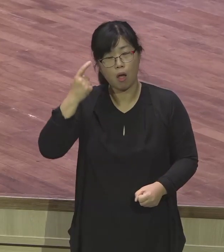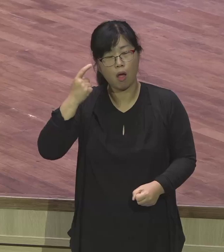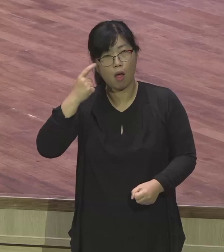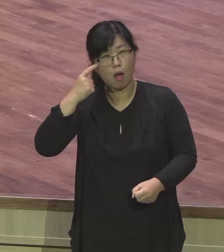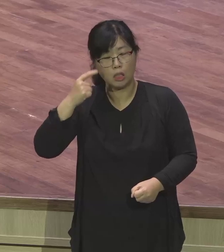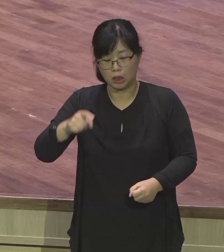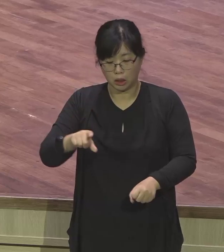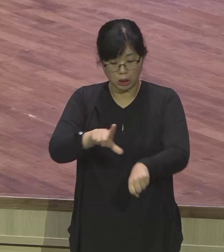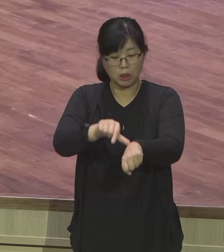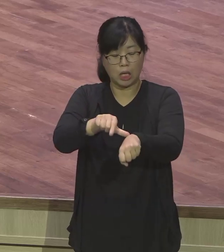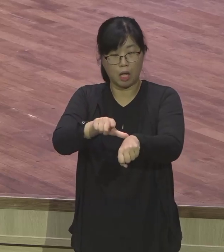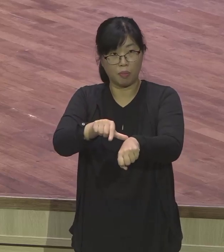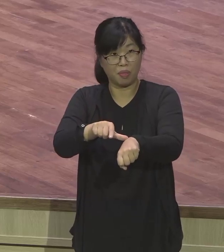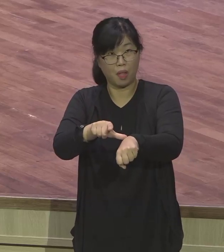사치스러운 말이에요. 내게는.